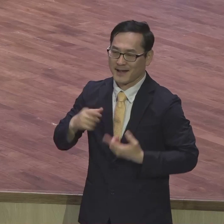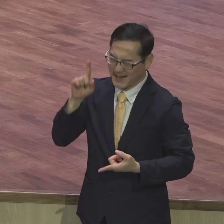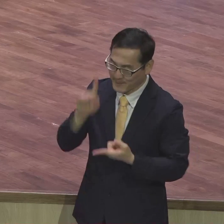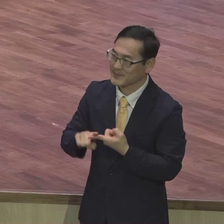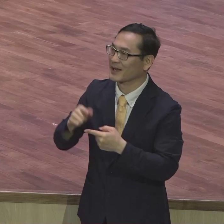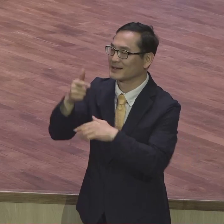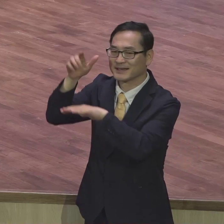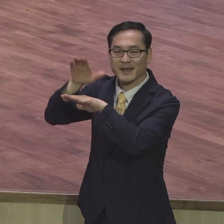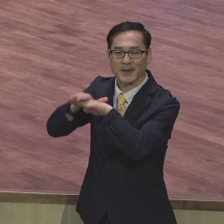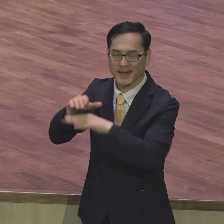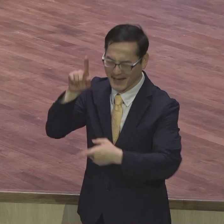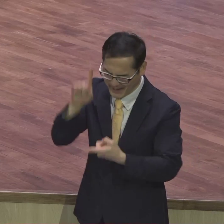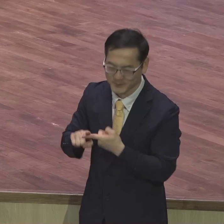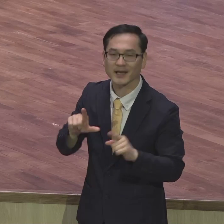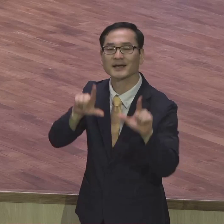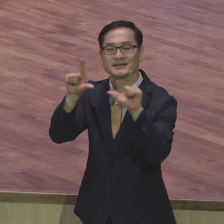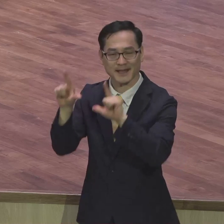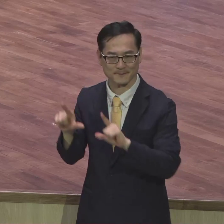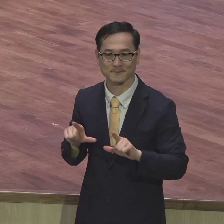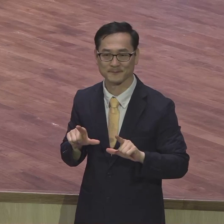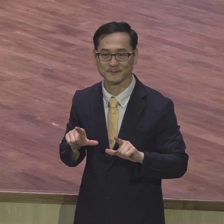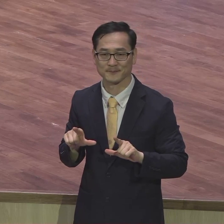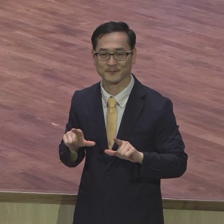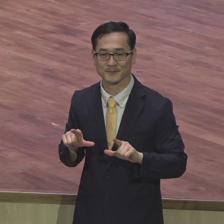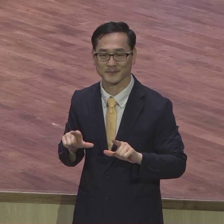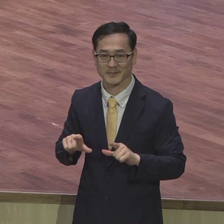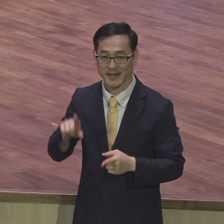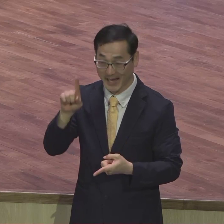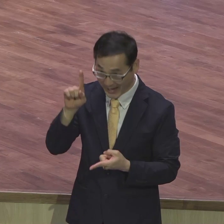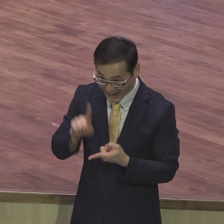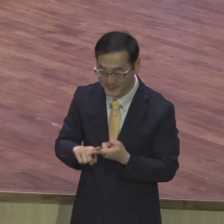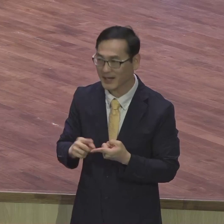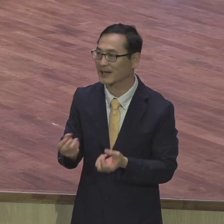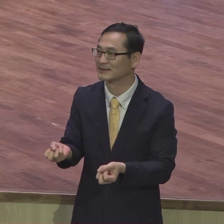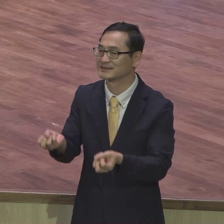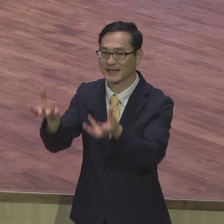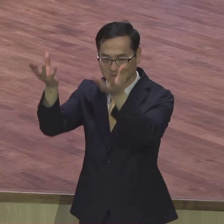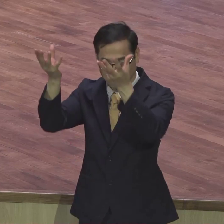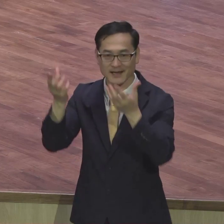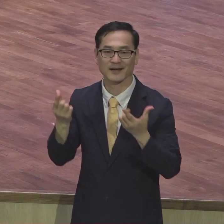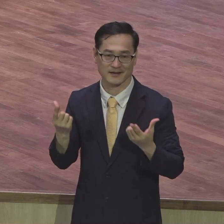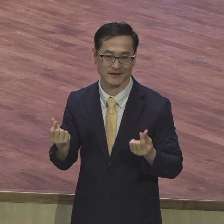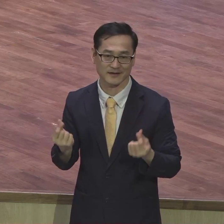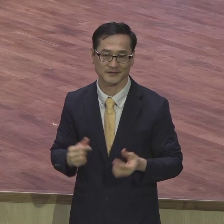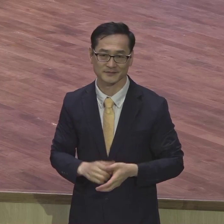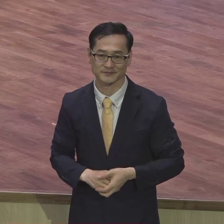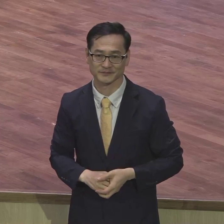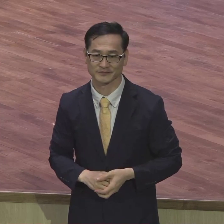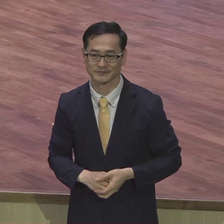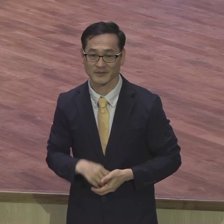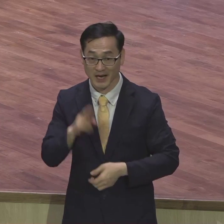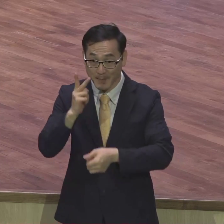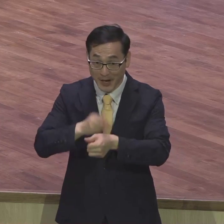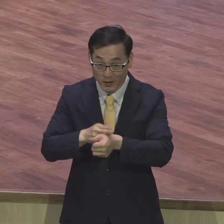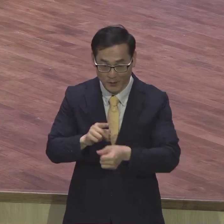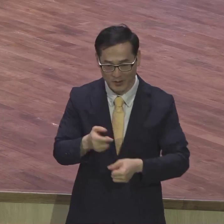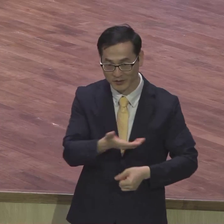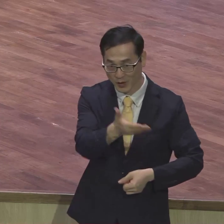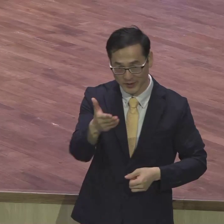삶이다 산재사 바울은 로마서 6장 13절에 너의 지체를 불의의 무기로 죄에게